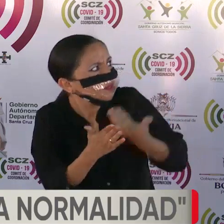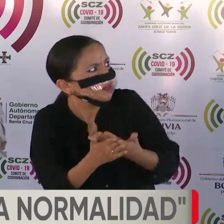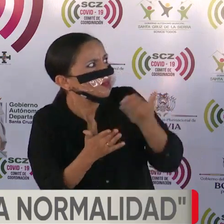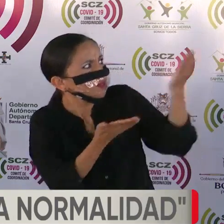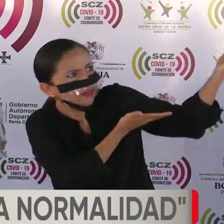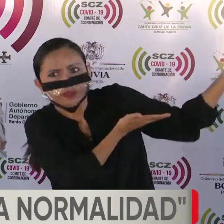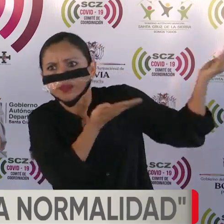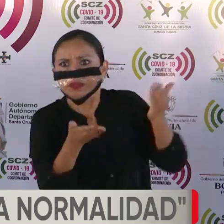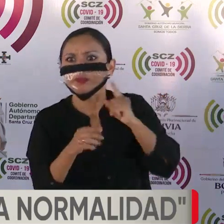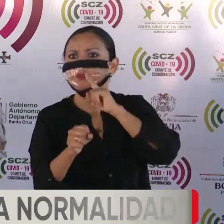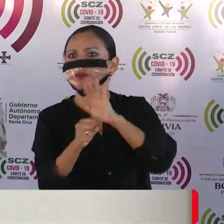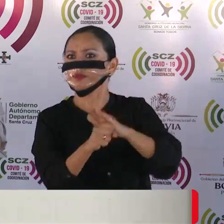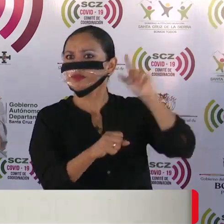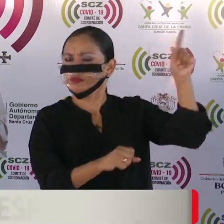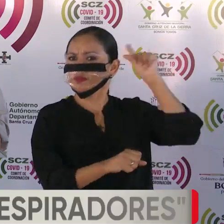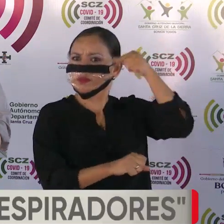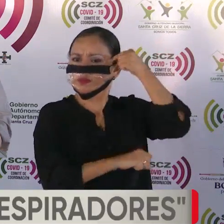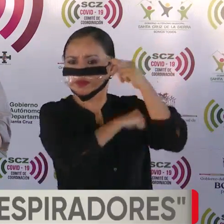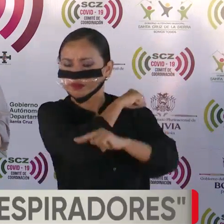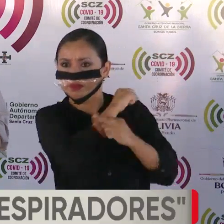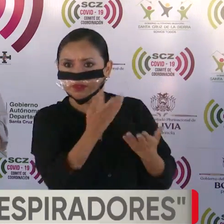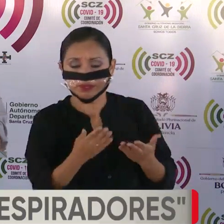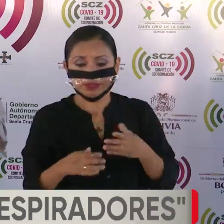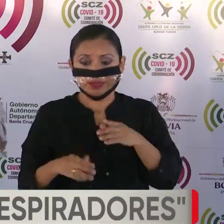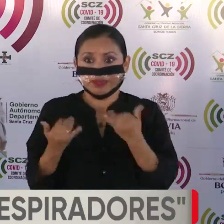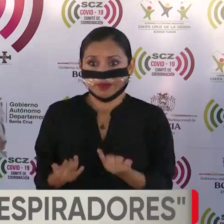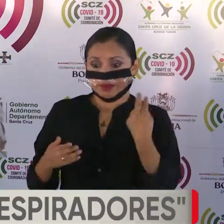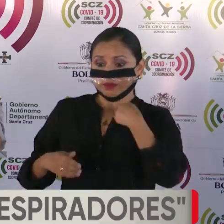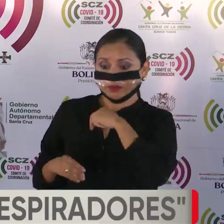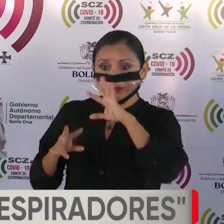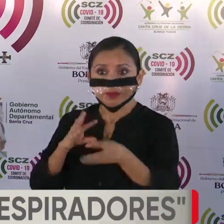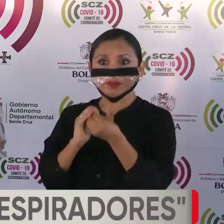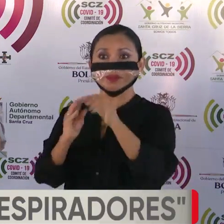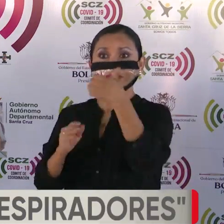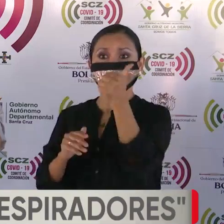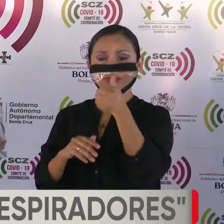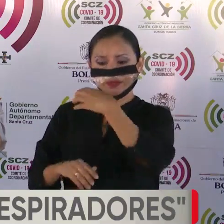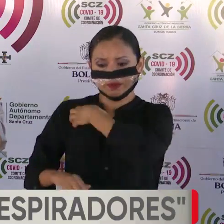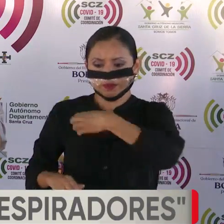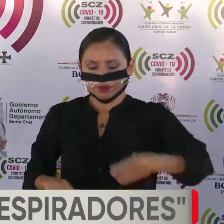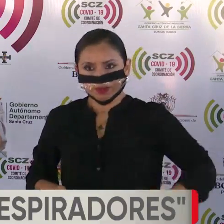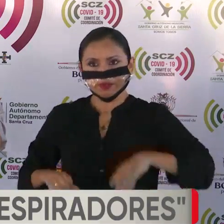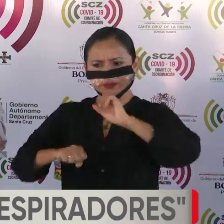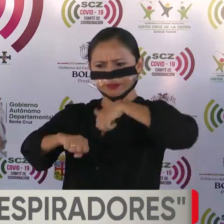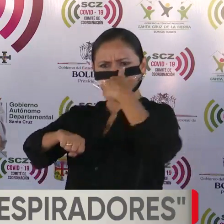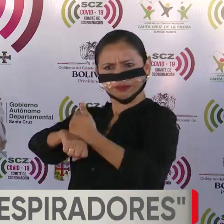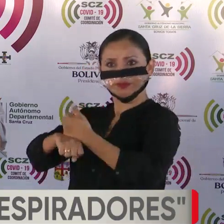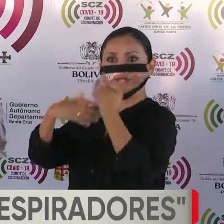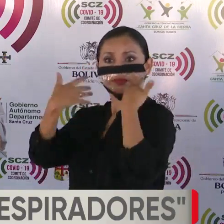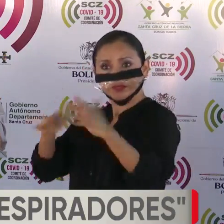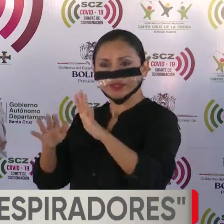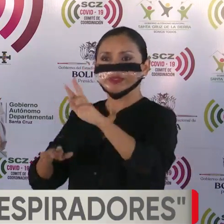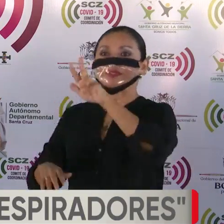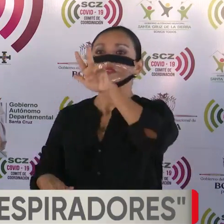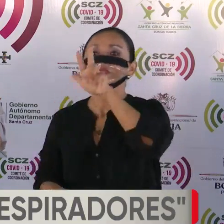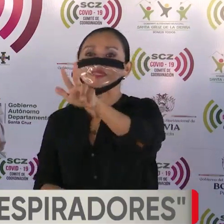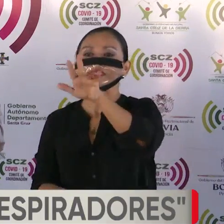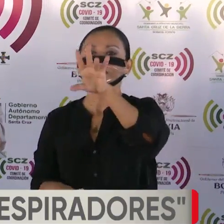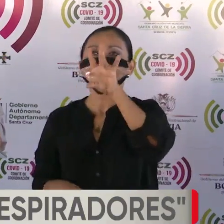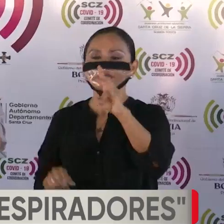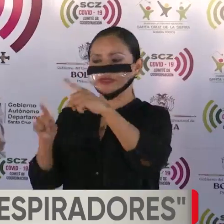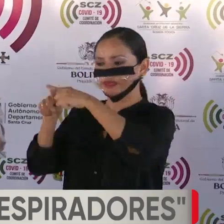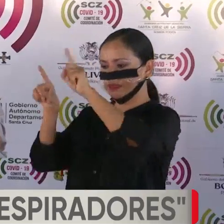envío prometido. Con estos 10, la gobernación ha instalado ya 37